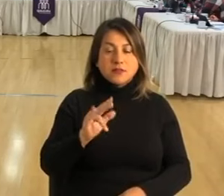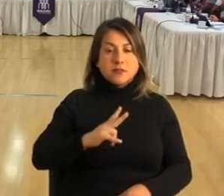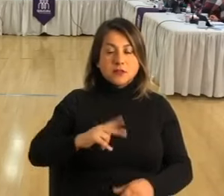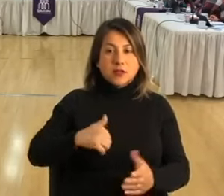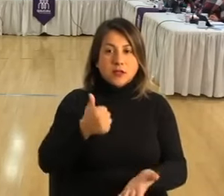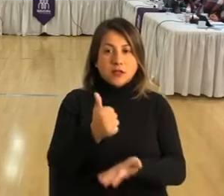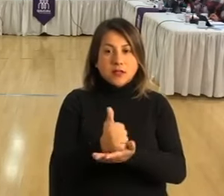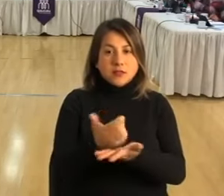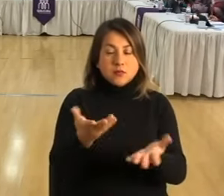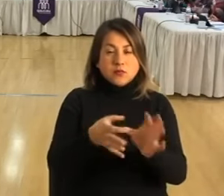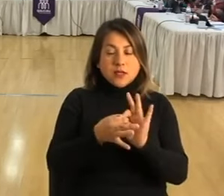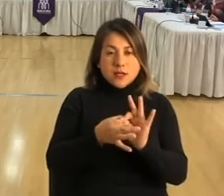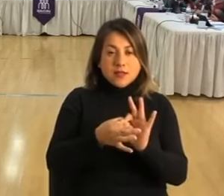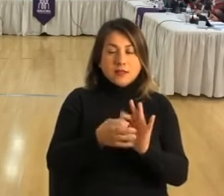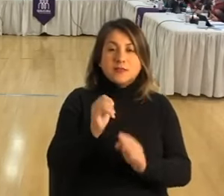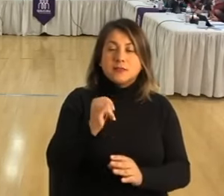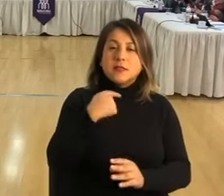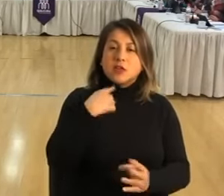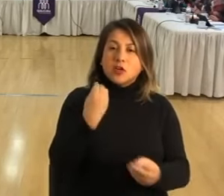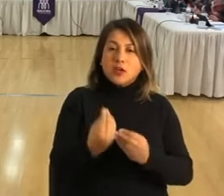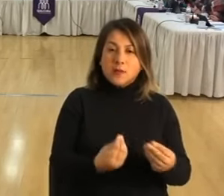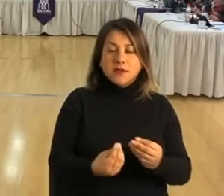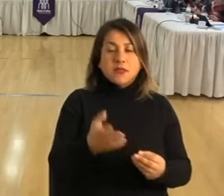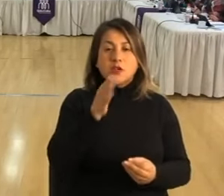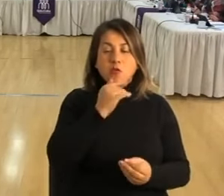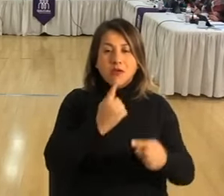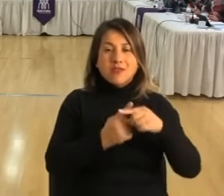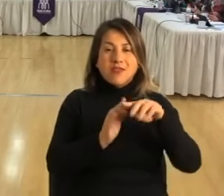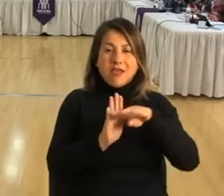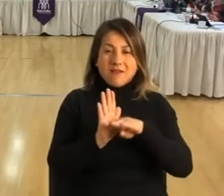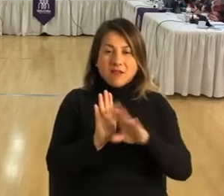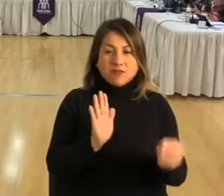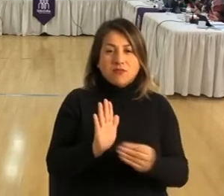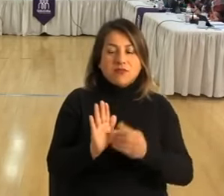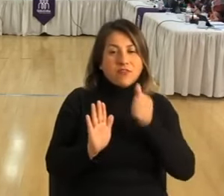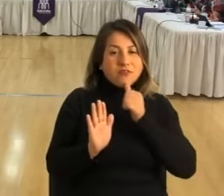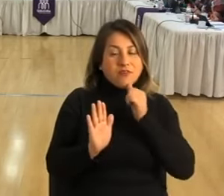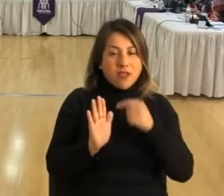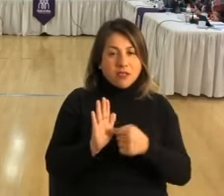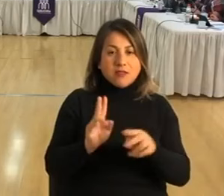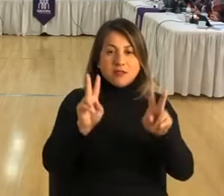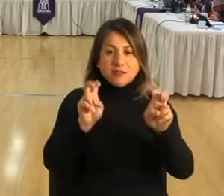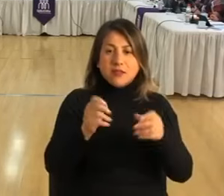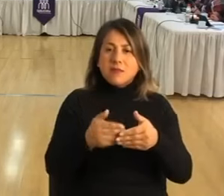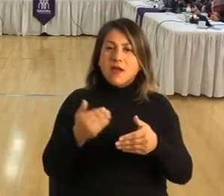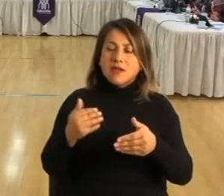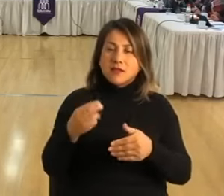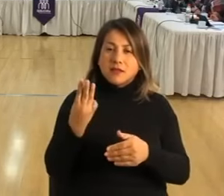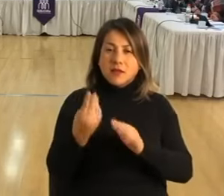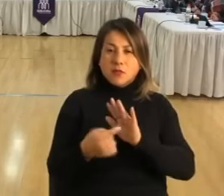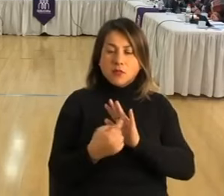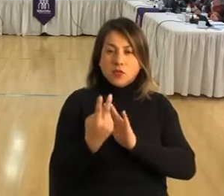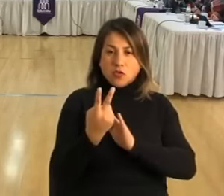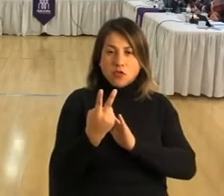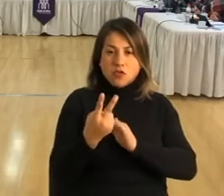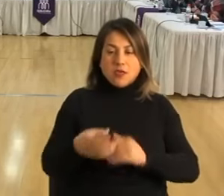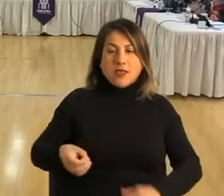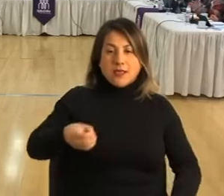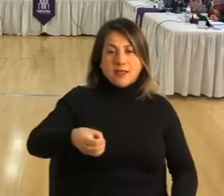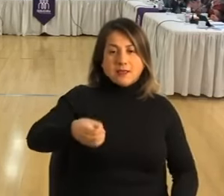Muchas gracias. Lo que pasa es que como no está en la tabla el tema anterior, el 3.2 de escalafón,